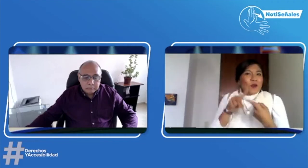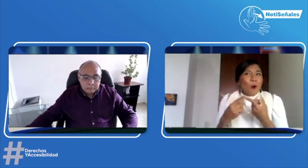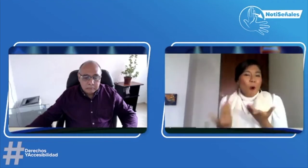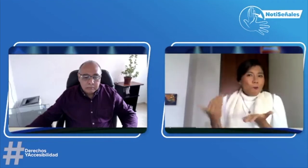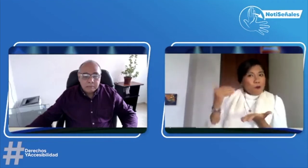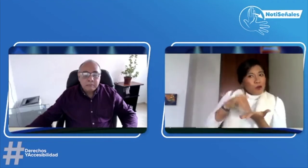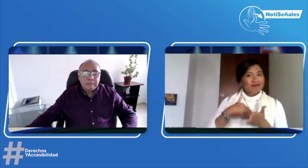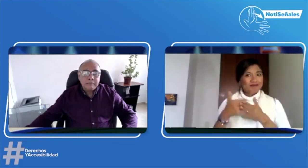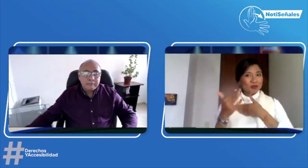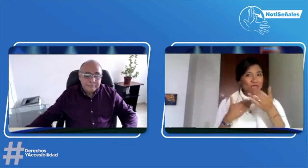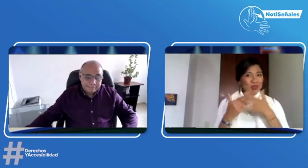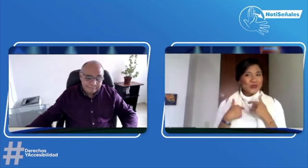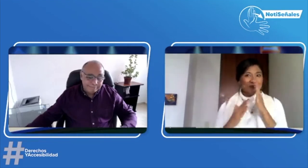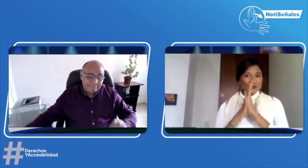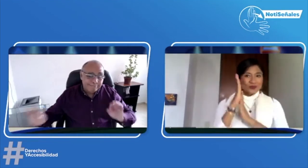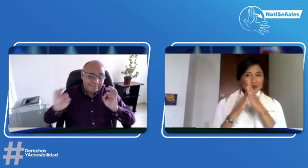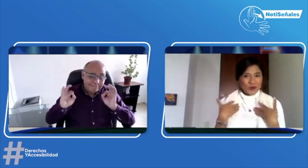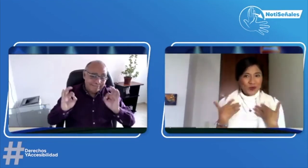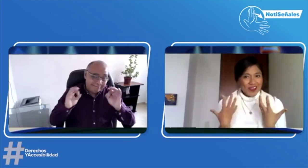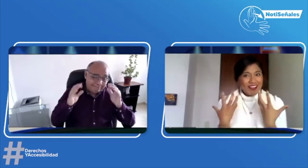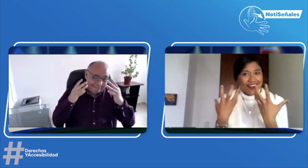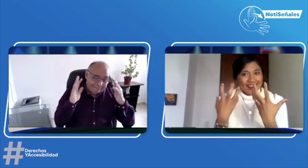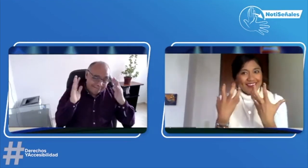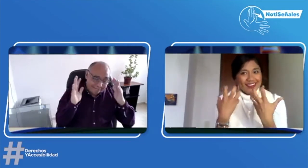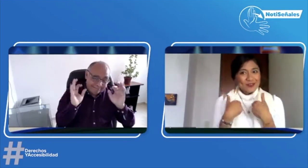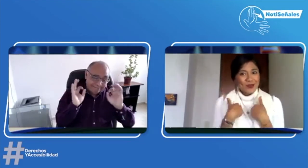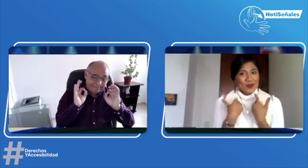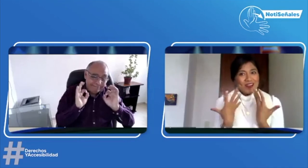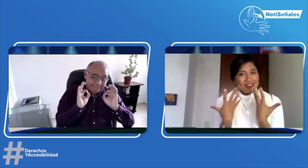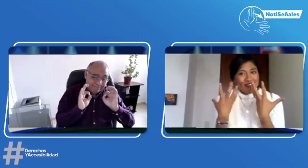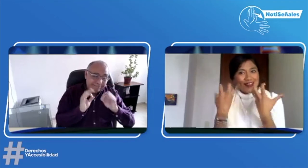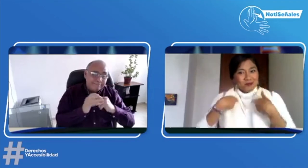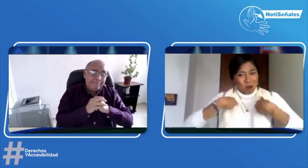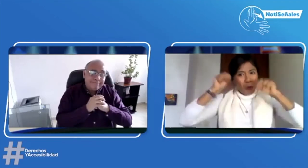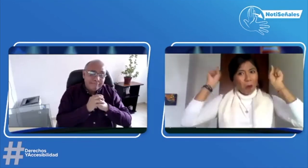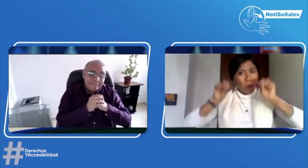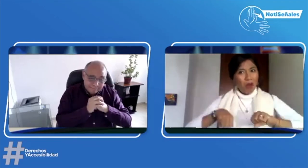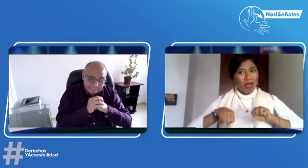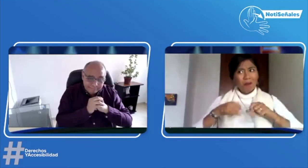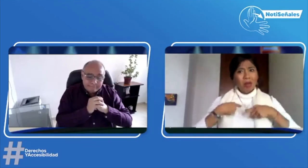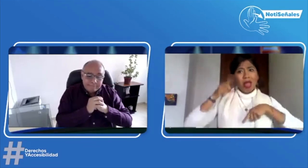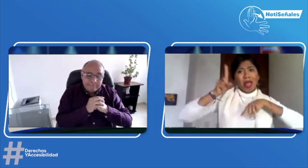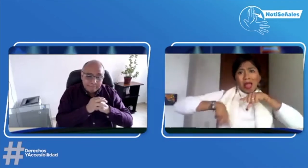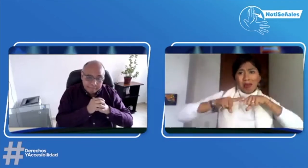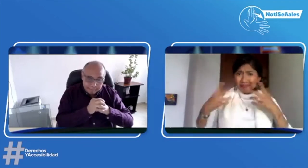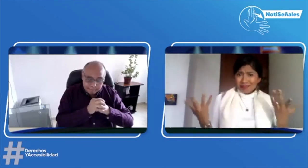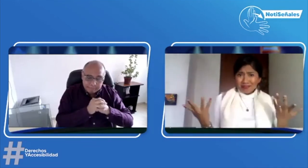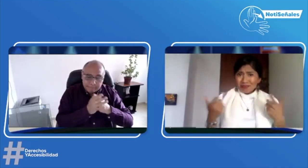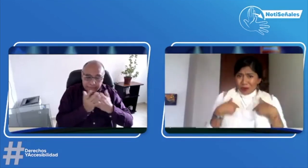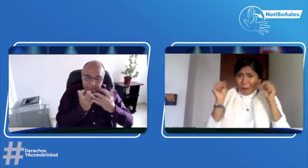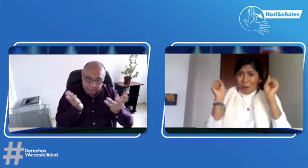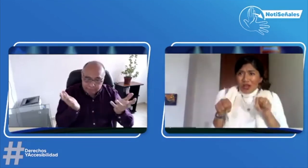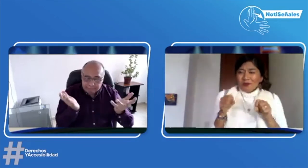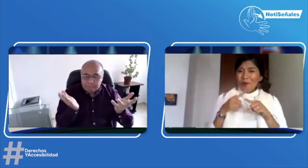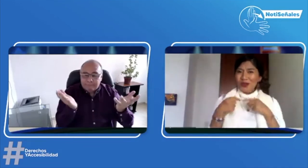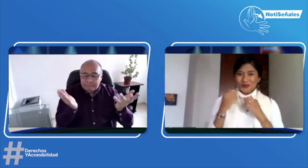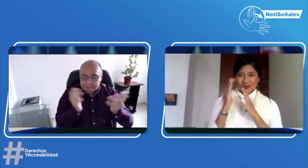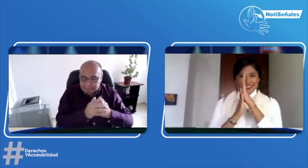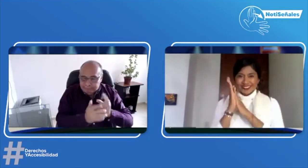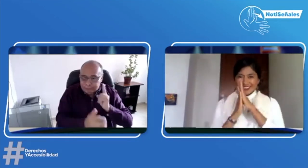soy capaz, no es que me dé pereza. Claro que no. Yo quisiera hacerlo. Claro que sí. Sí, yo quisiera participar porque yo puedo. Yo no estoy diciendo que